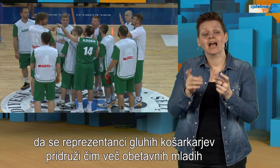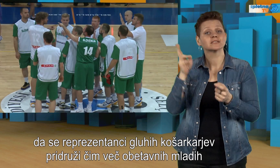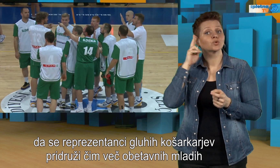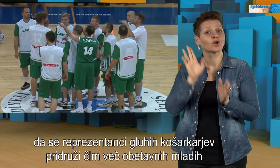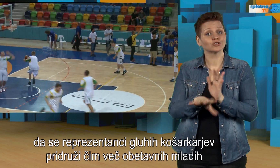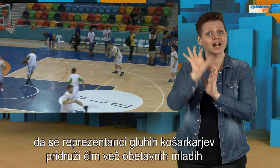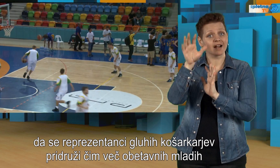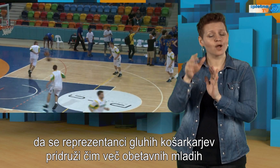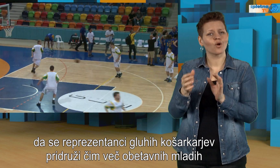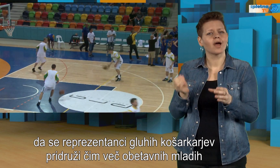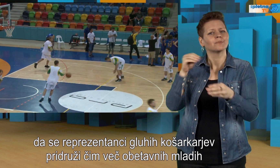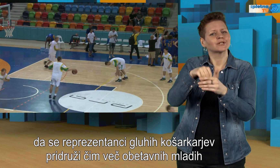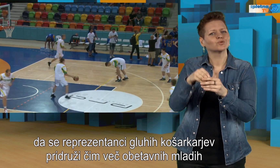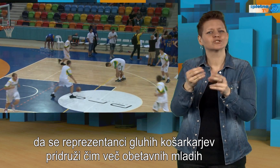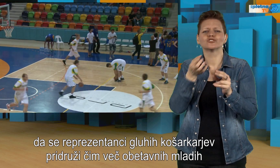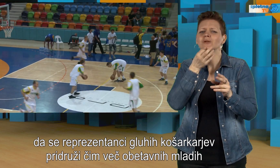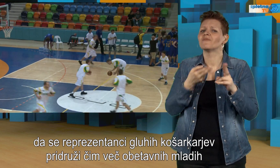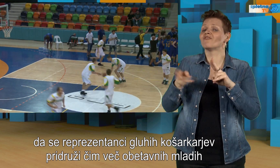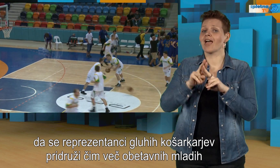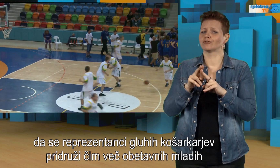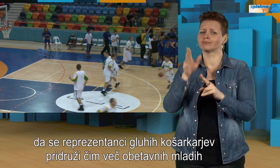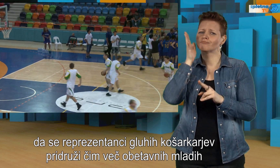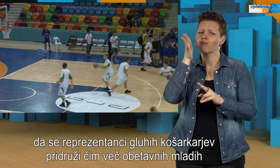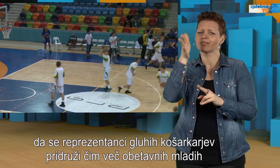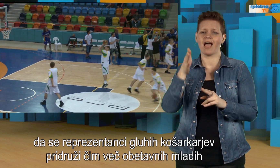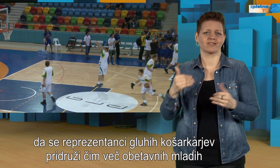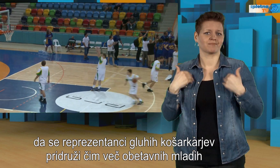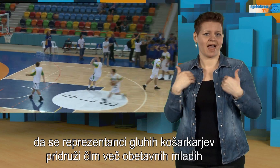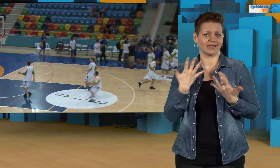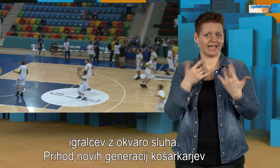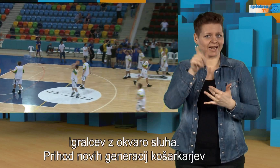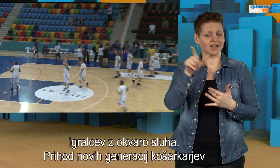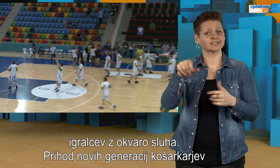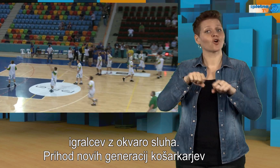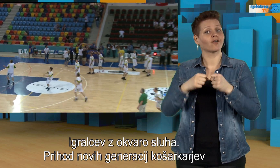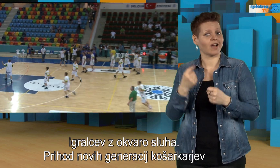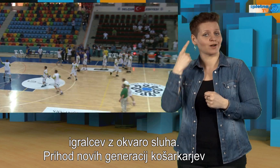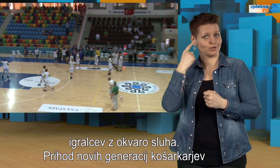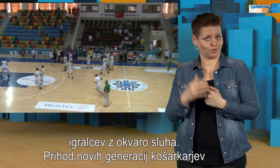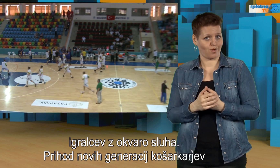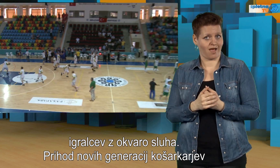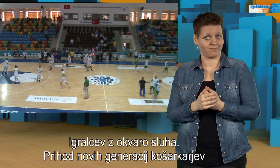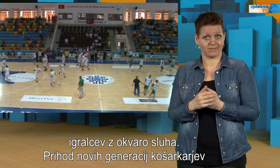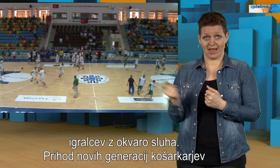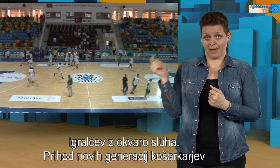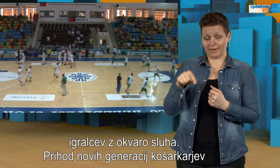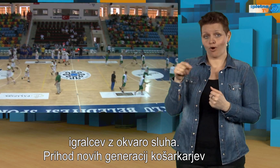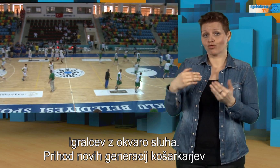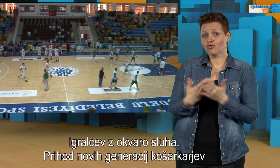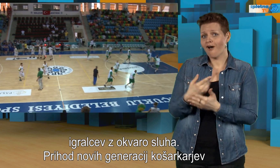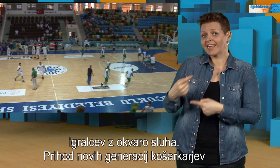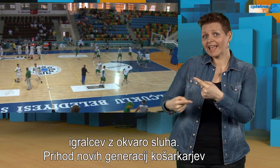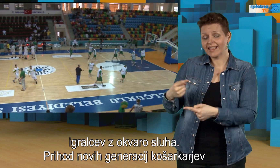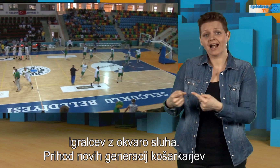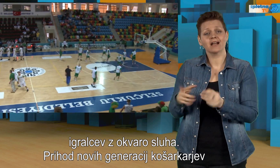se reprezentanci gluhih košarkarjev pridruži čim več obetavnih mladih igravcev z okvaro sluha. Prihod